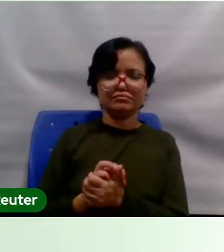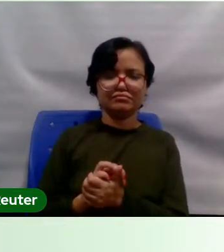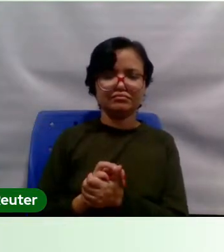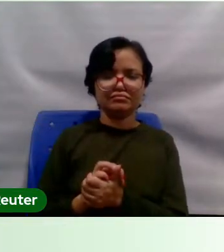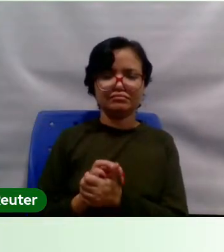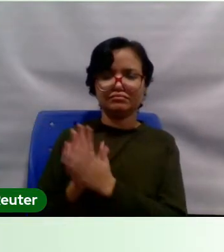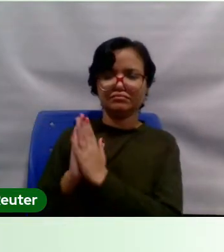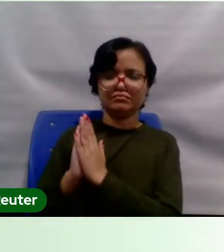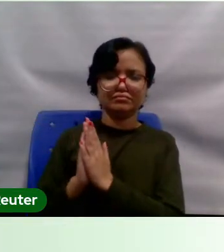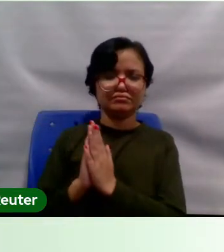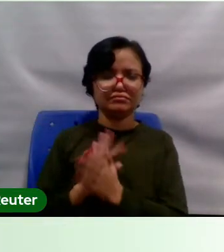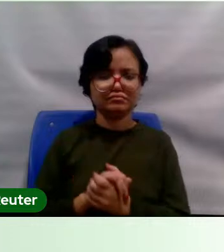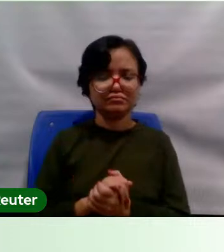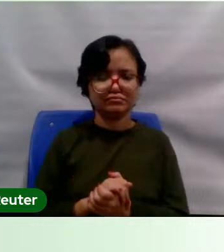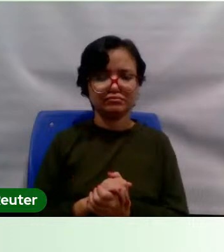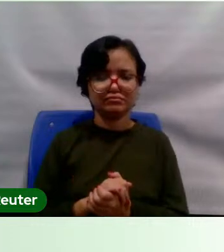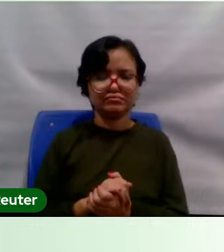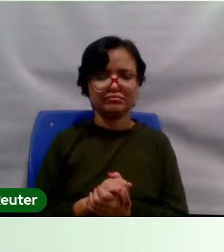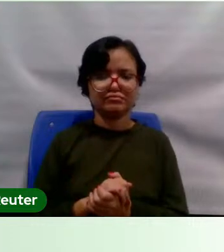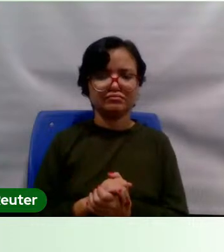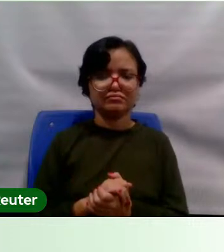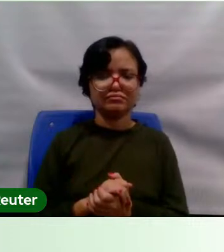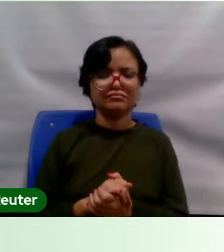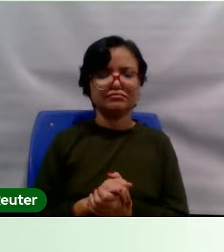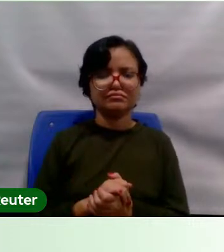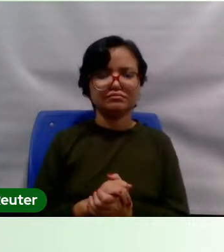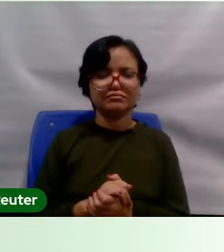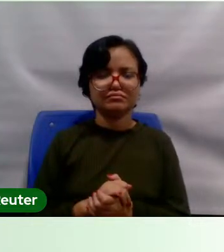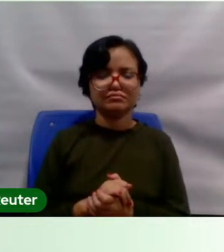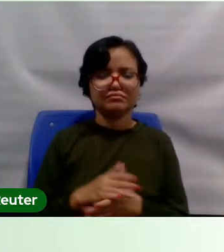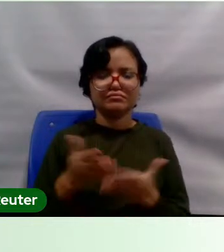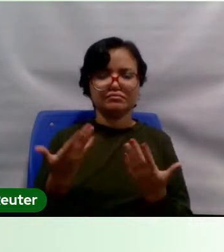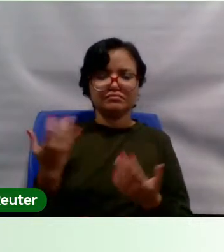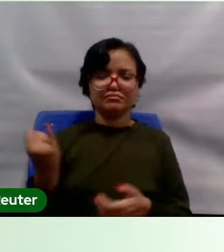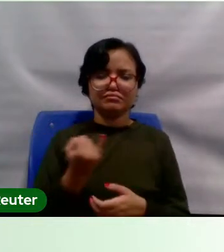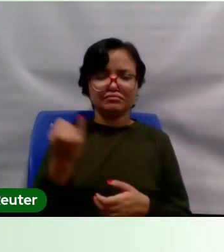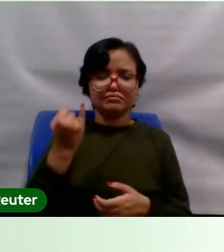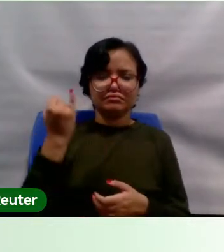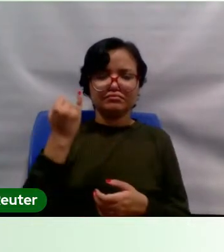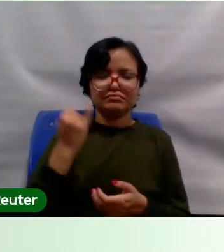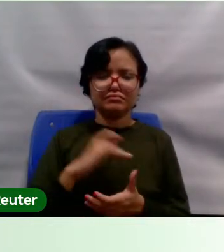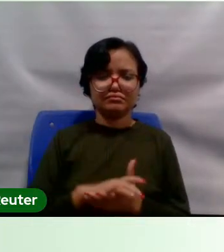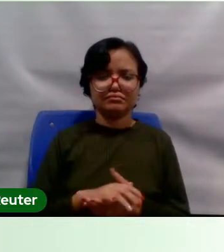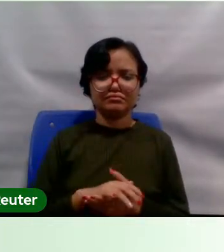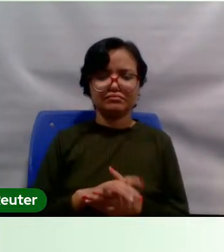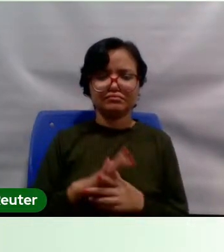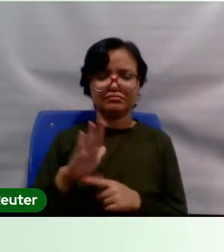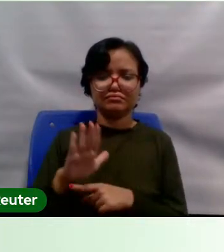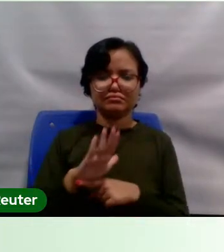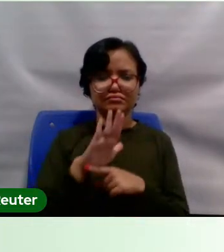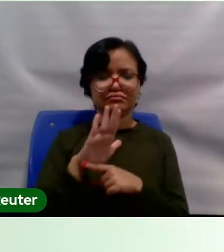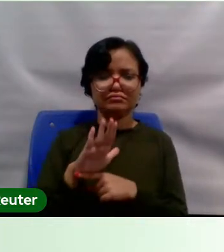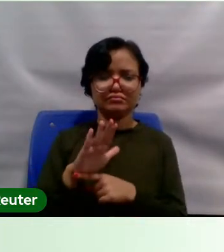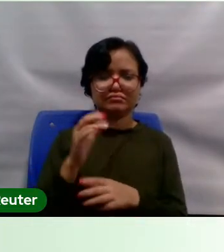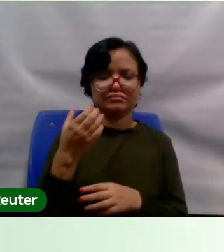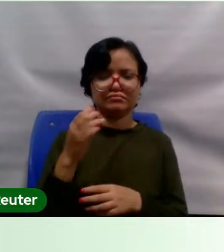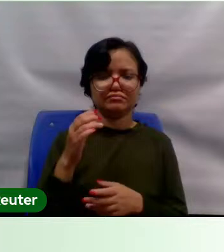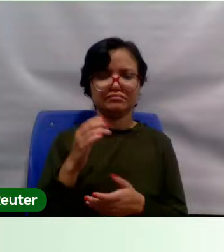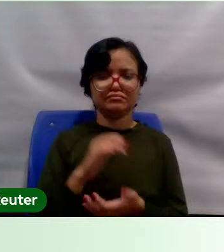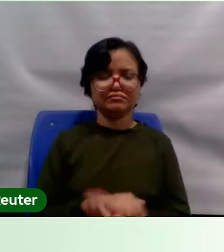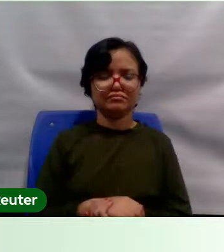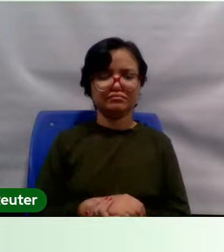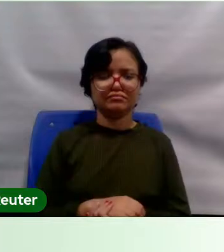sentido, está a importância da defesa da ciência, mas de uma